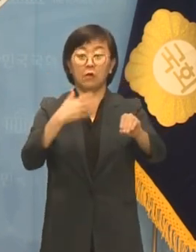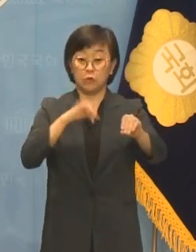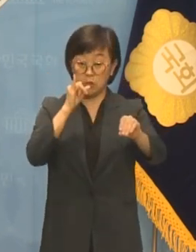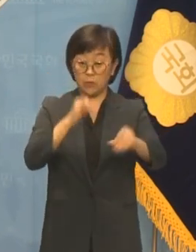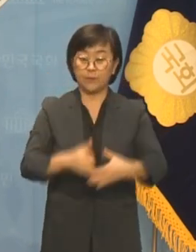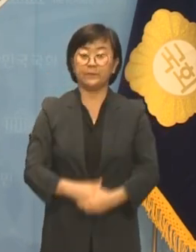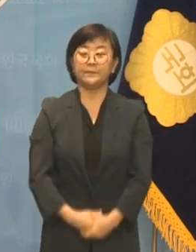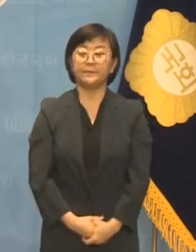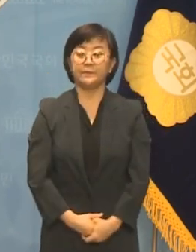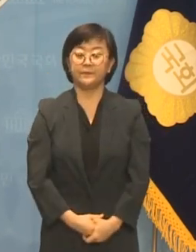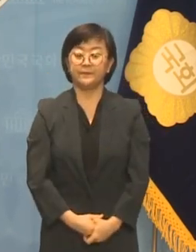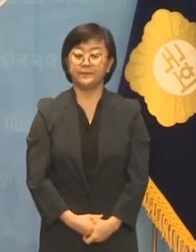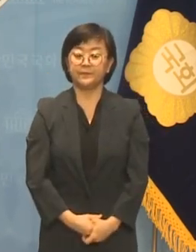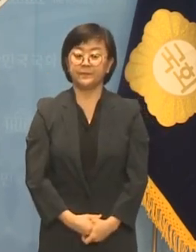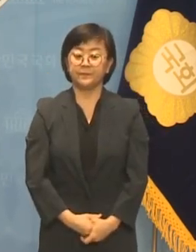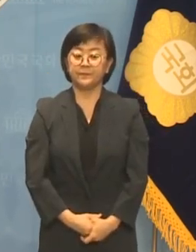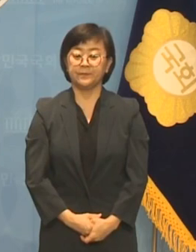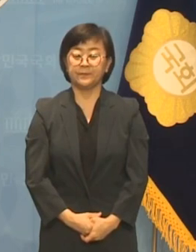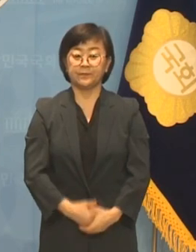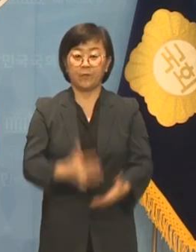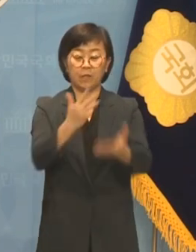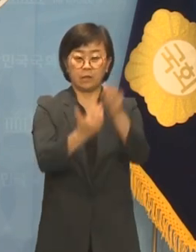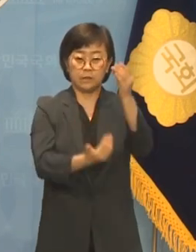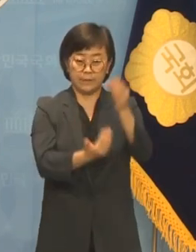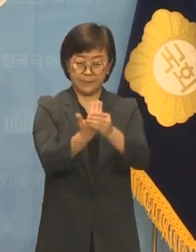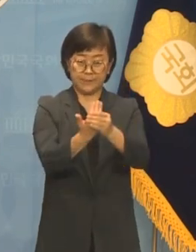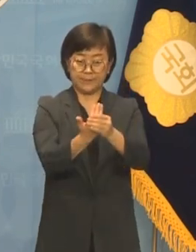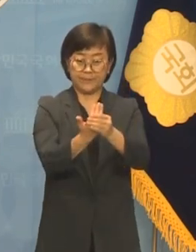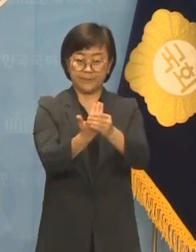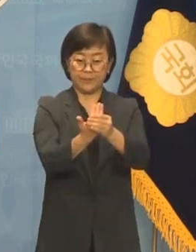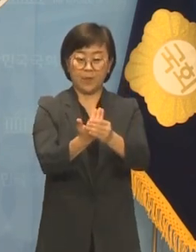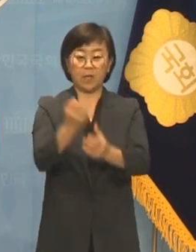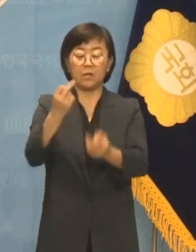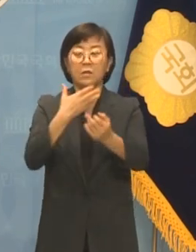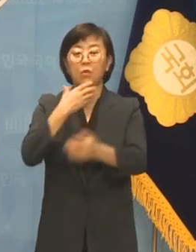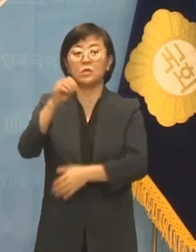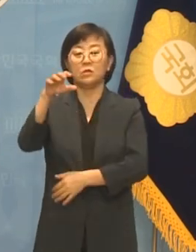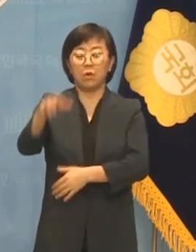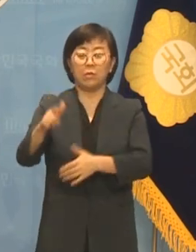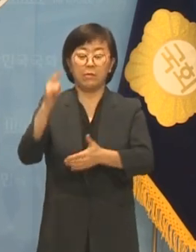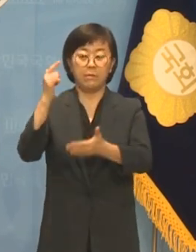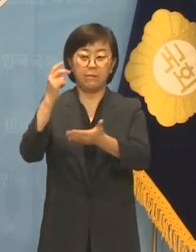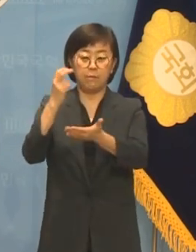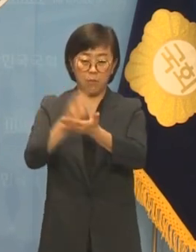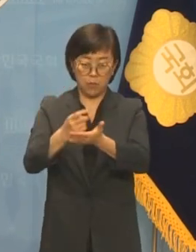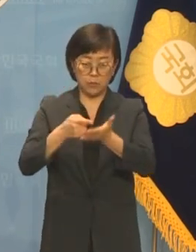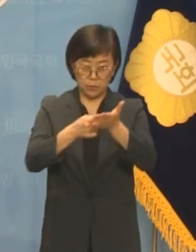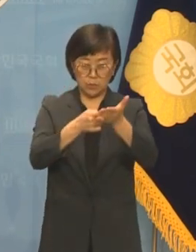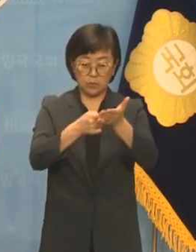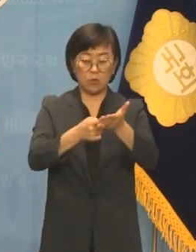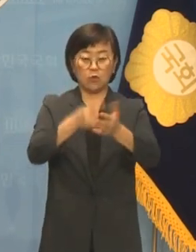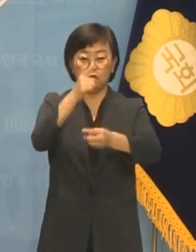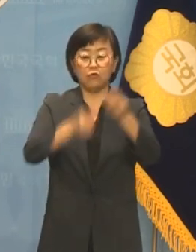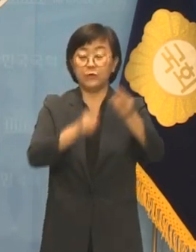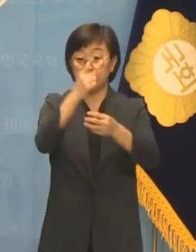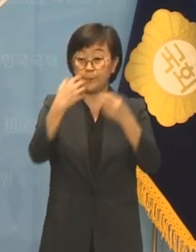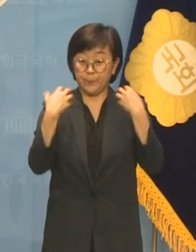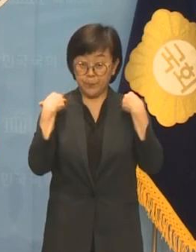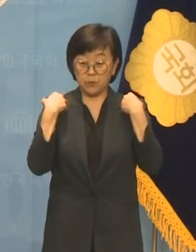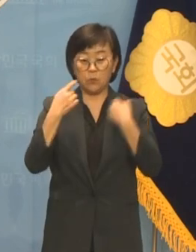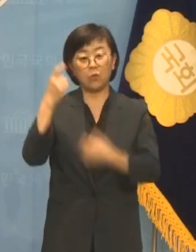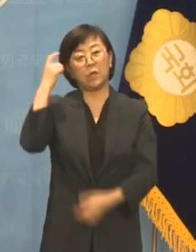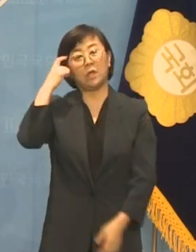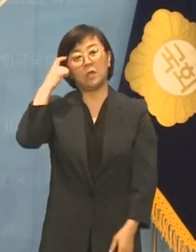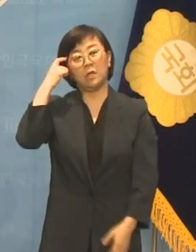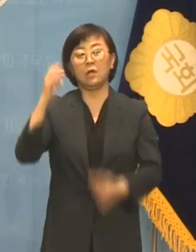있습니까? 이태원 참사에도 형제복지원 소송에도 윤석열 정부는 왜